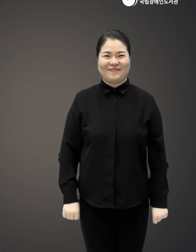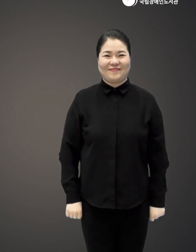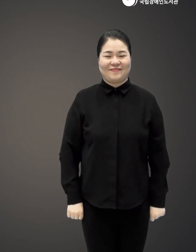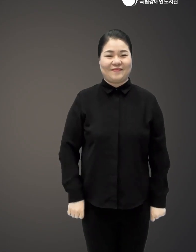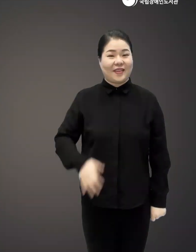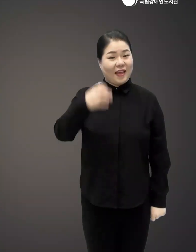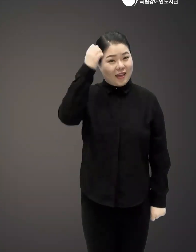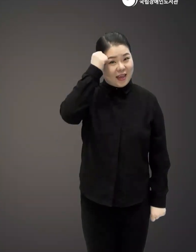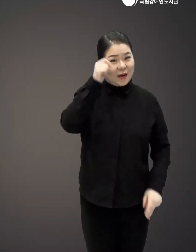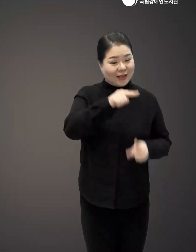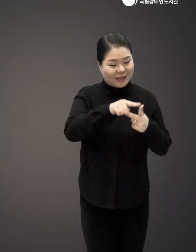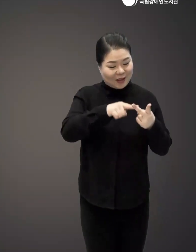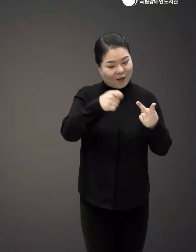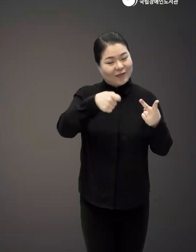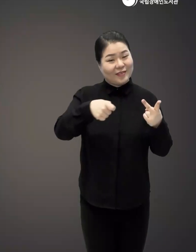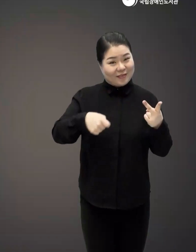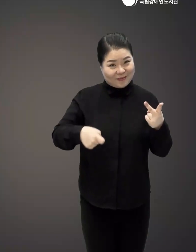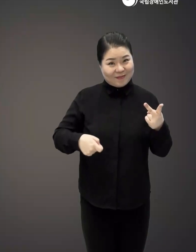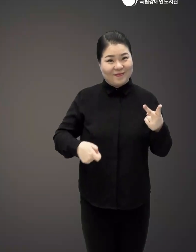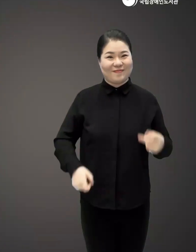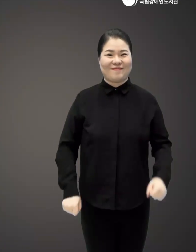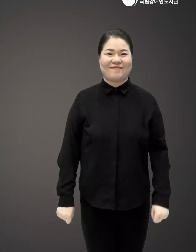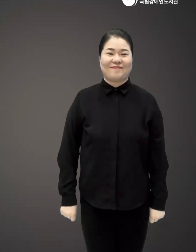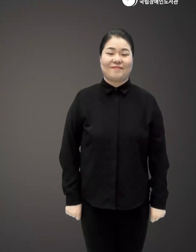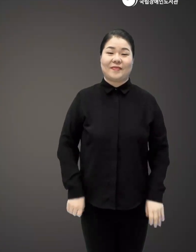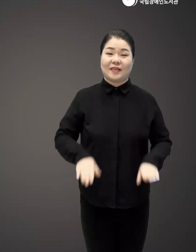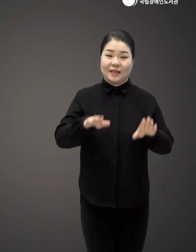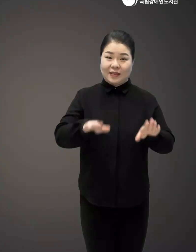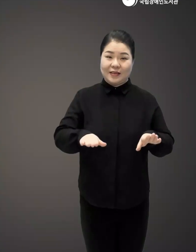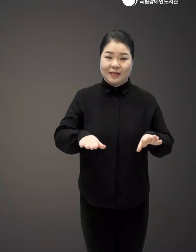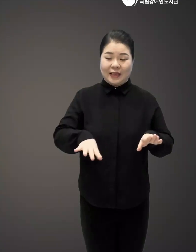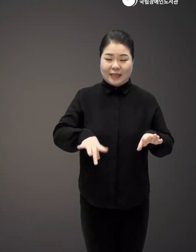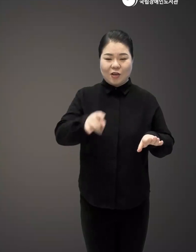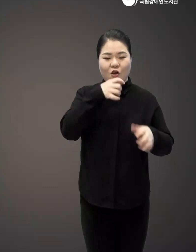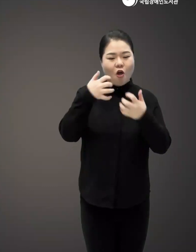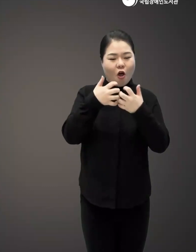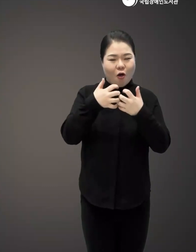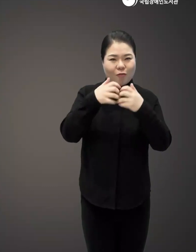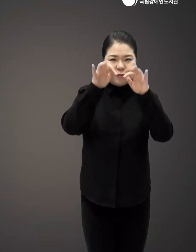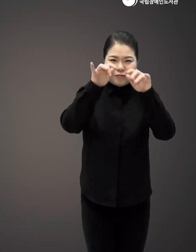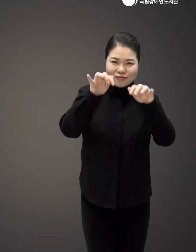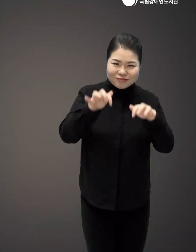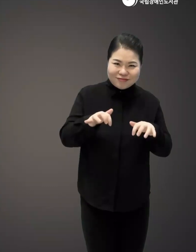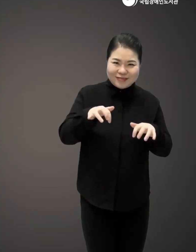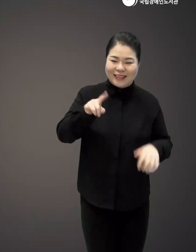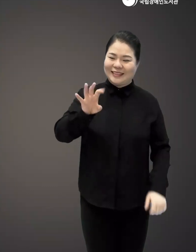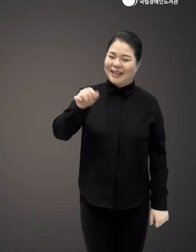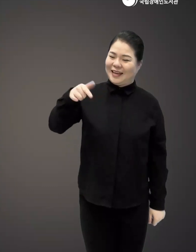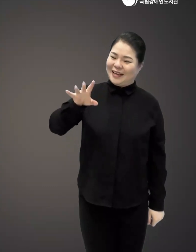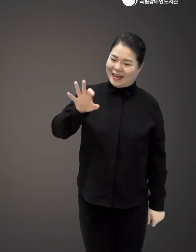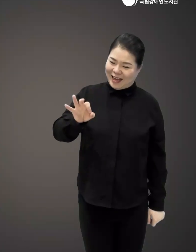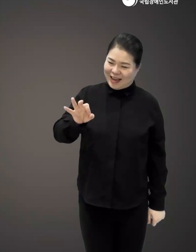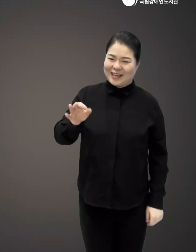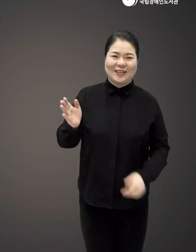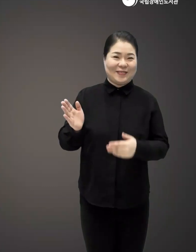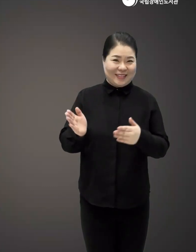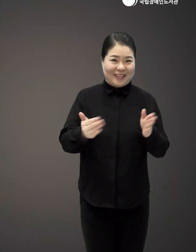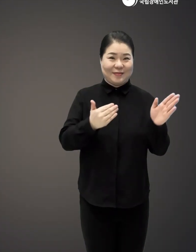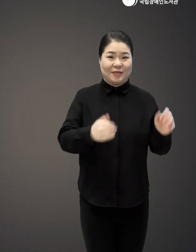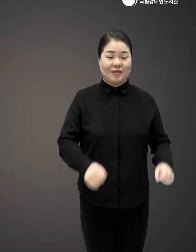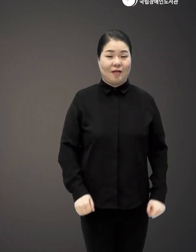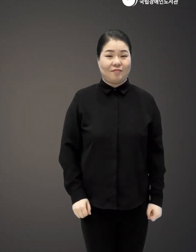기억이든 기록이든 이제 첫 서리가 내린다는 상강도 지났습니다